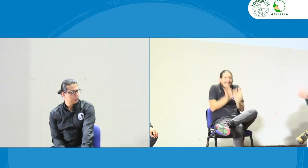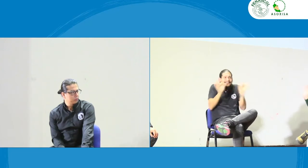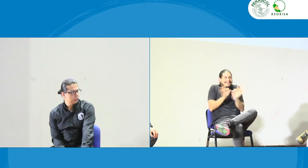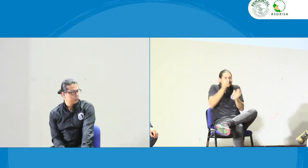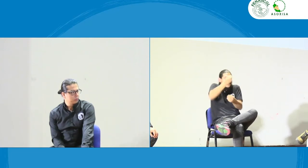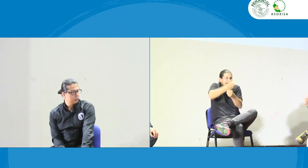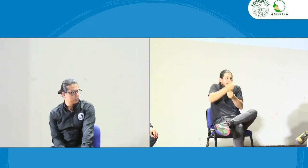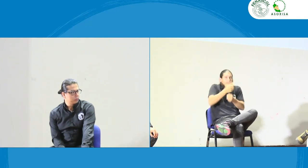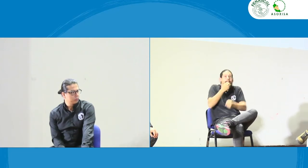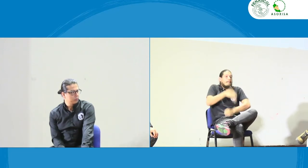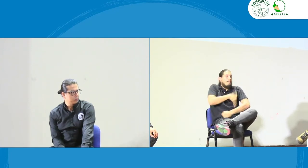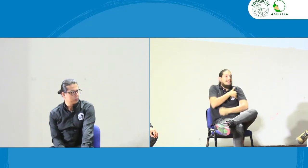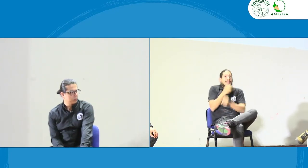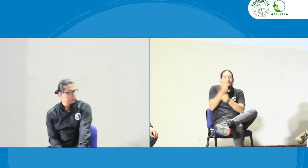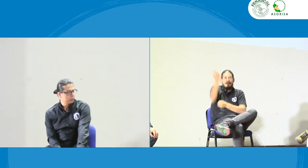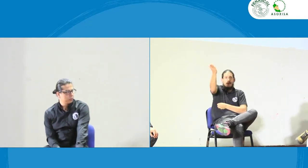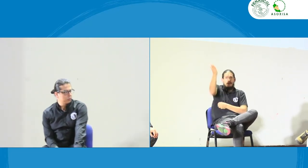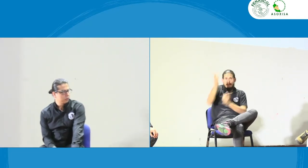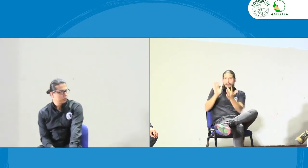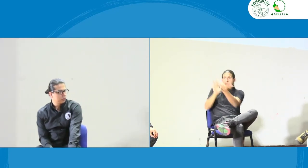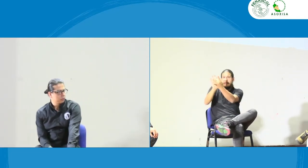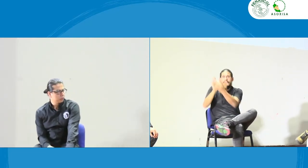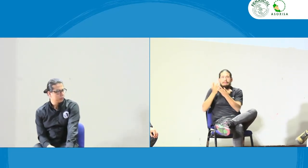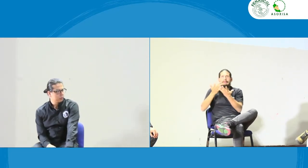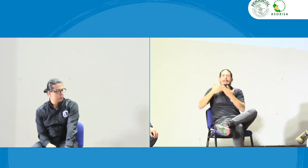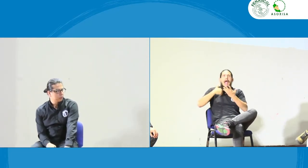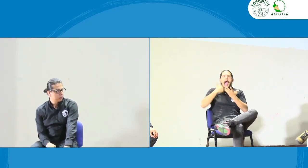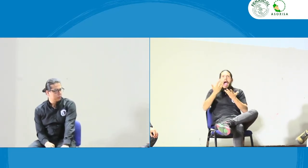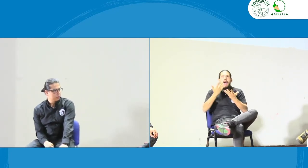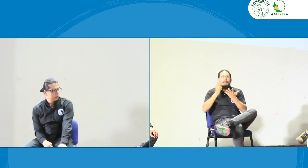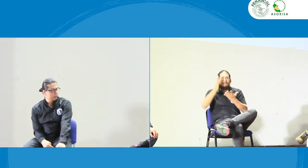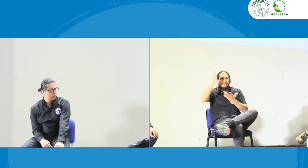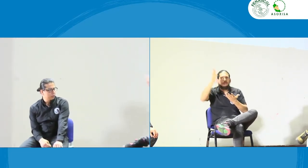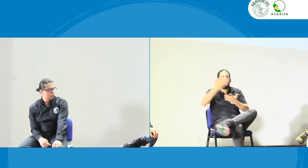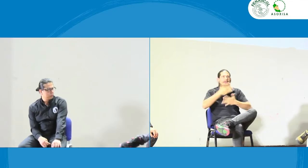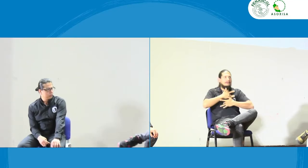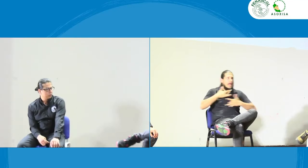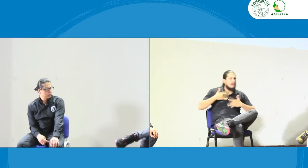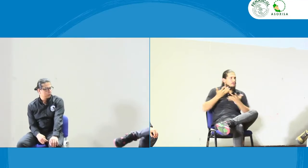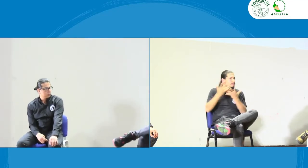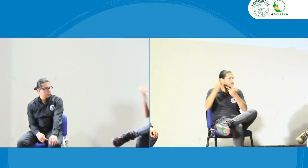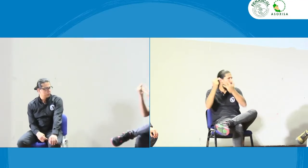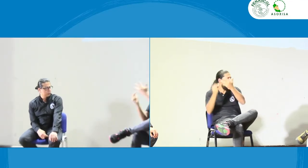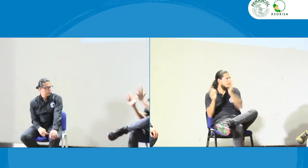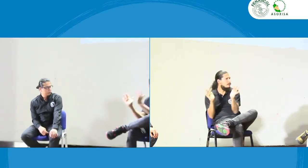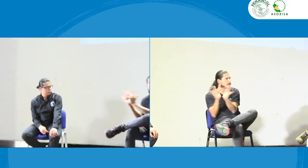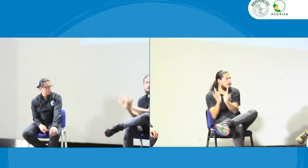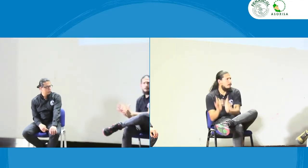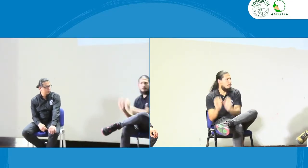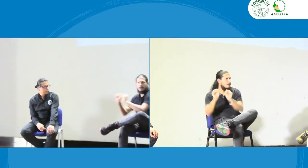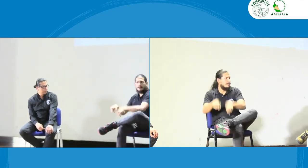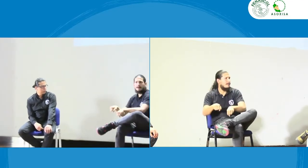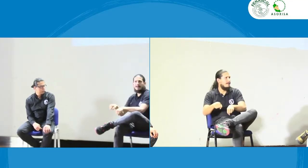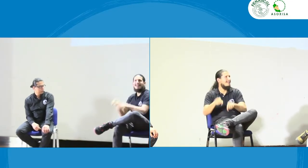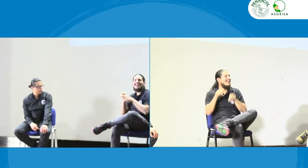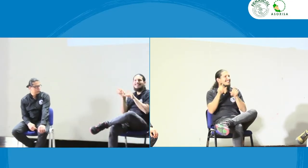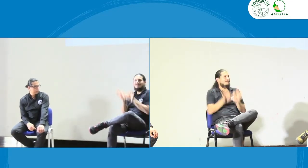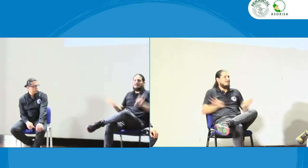es su trabajo está bien pero es su trabajo usted necesita hablar acerca de su trabajo vaya al ministerio de trabajo algo que corresponda a su salud